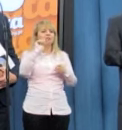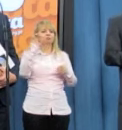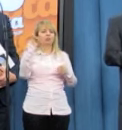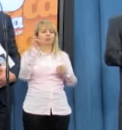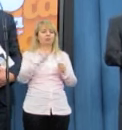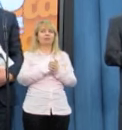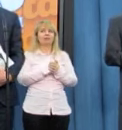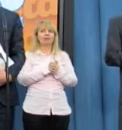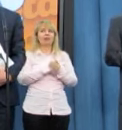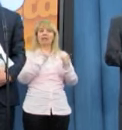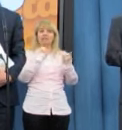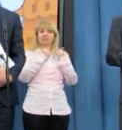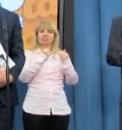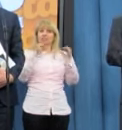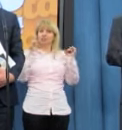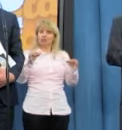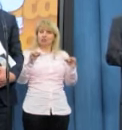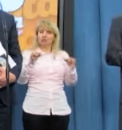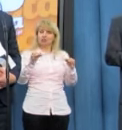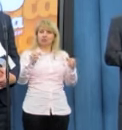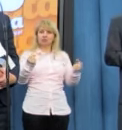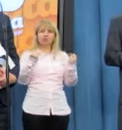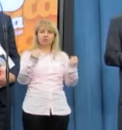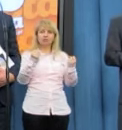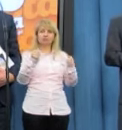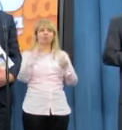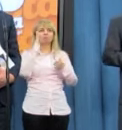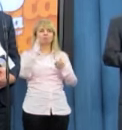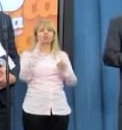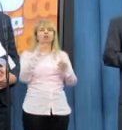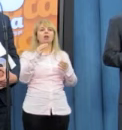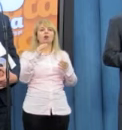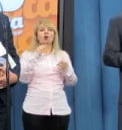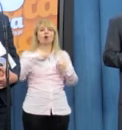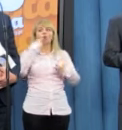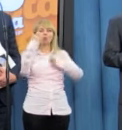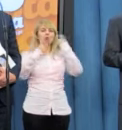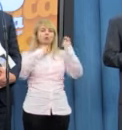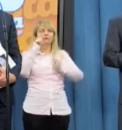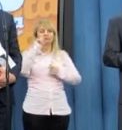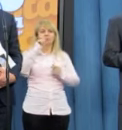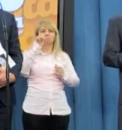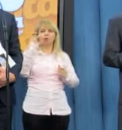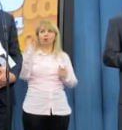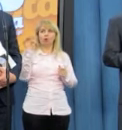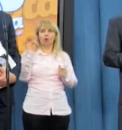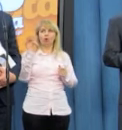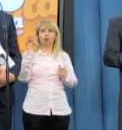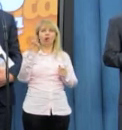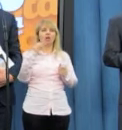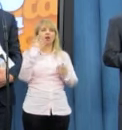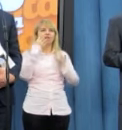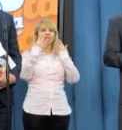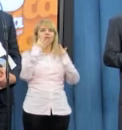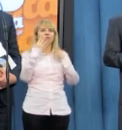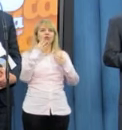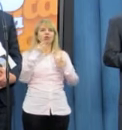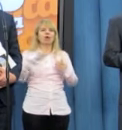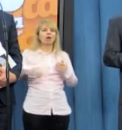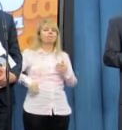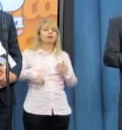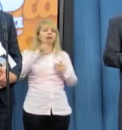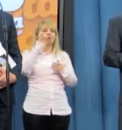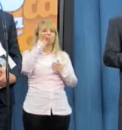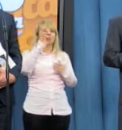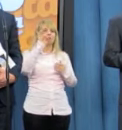jeżeli dziś w sposób siłowy dojdzie do głosowania poprawki Platformy Obywatelskiej, widok Jarosława Gowina,